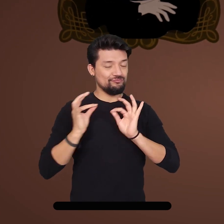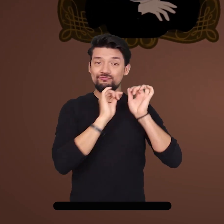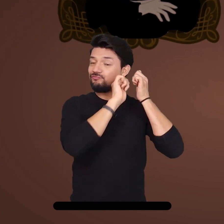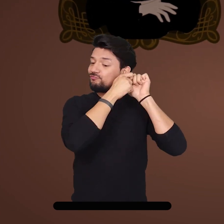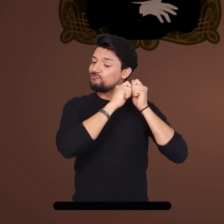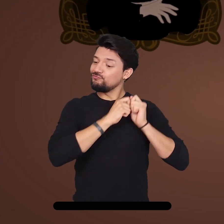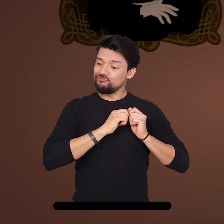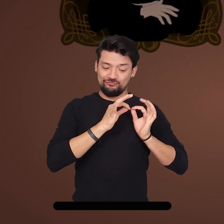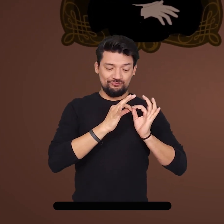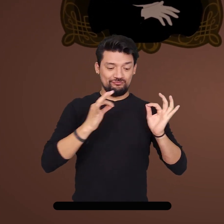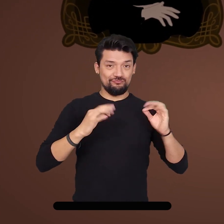trenzas y vestidos.